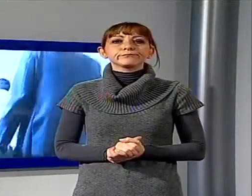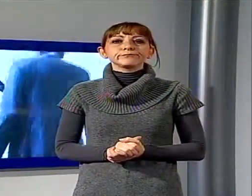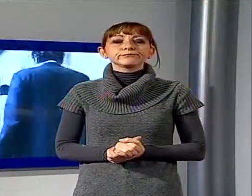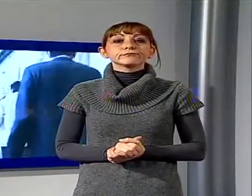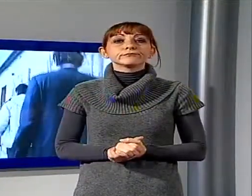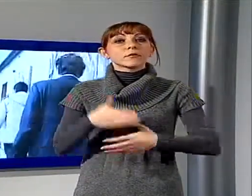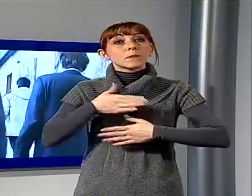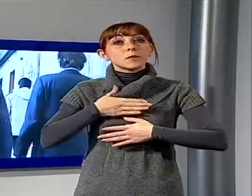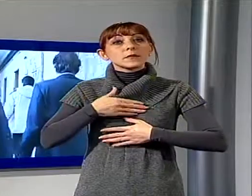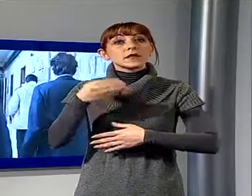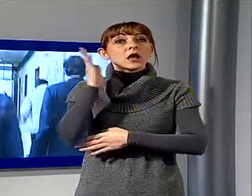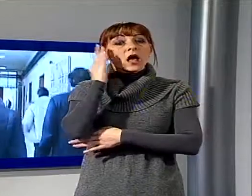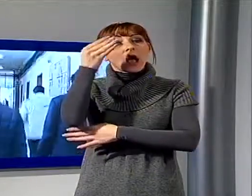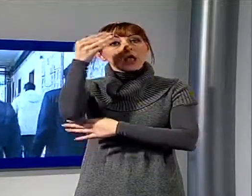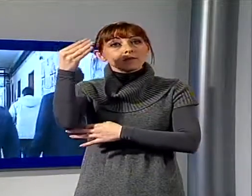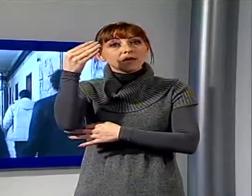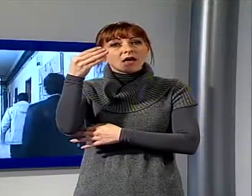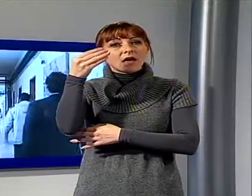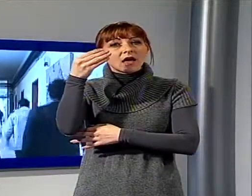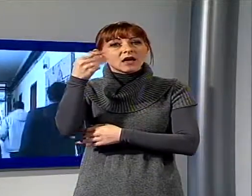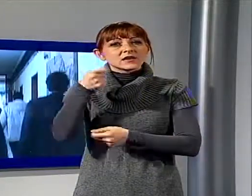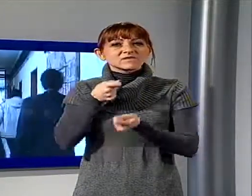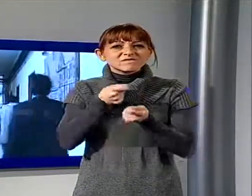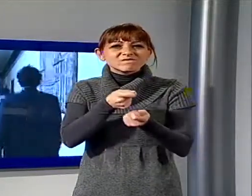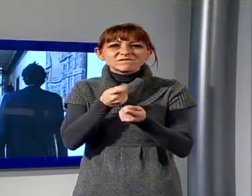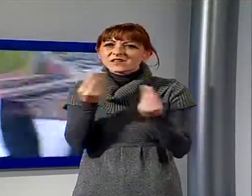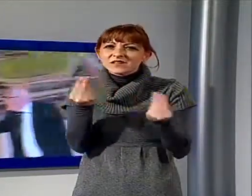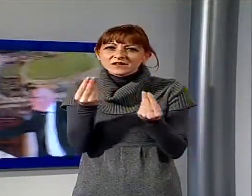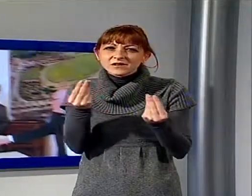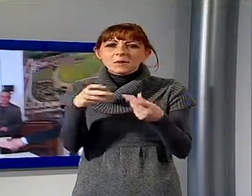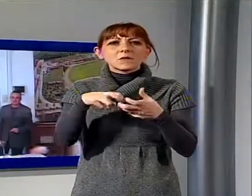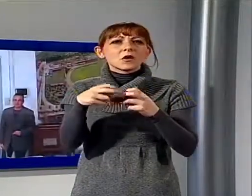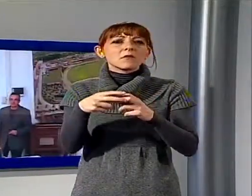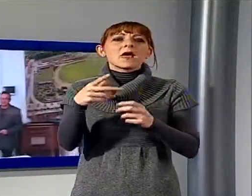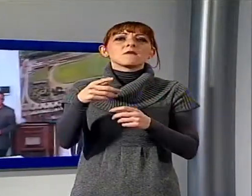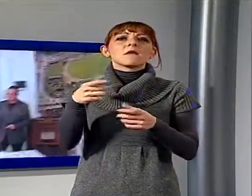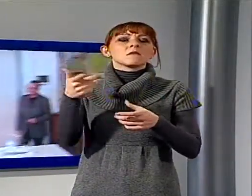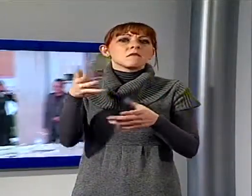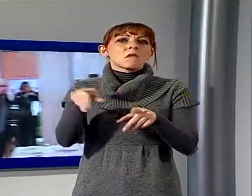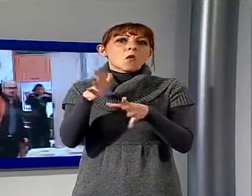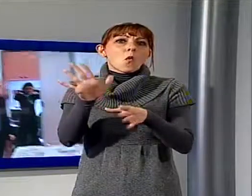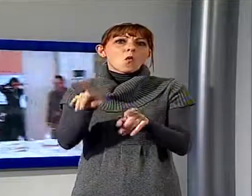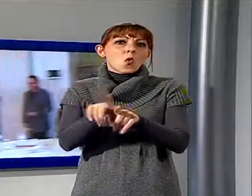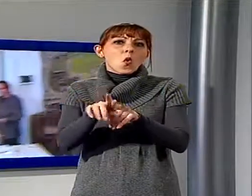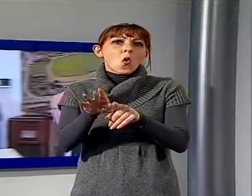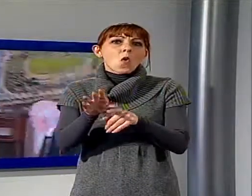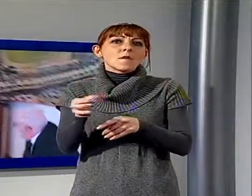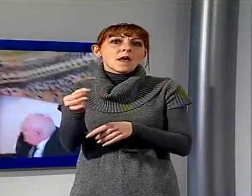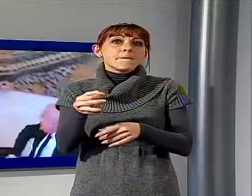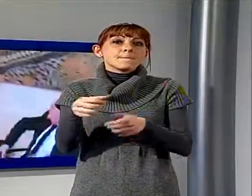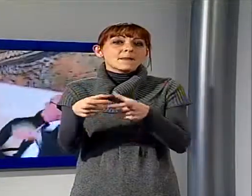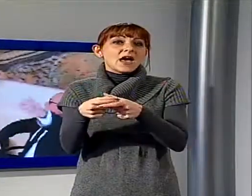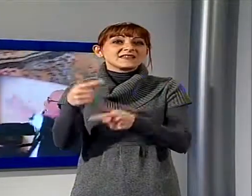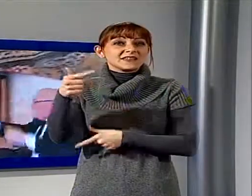fatto che in altri comuni in dissesto economico, come ad esempio Terracina, i commissari non si sono sentiti obbligati ad imporre il